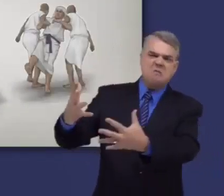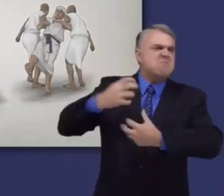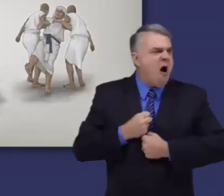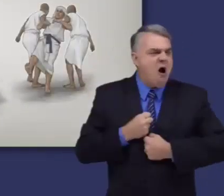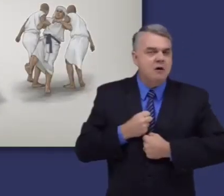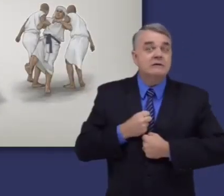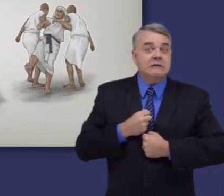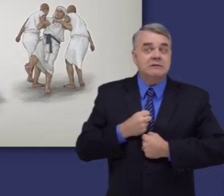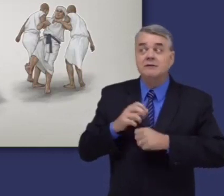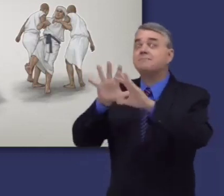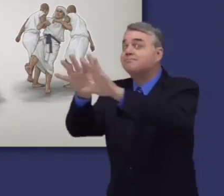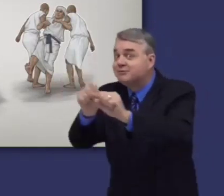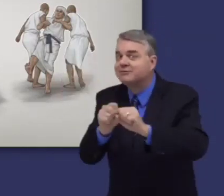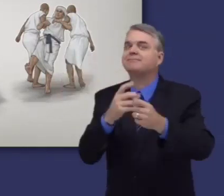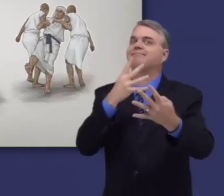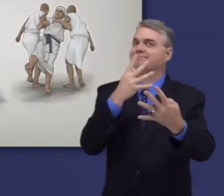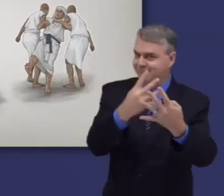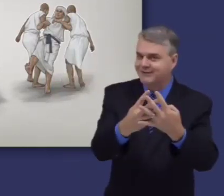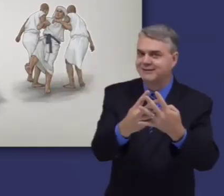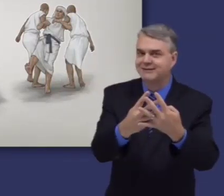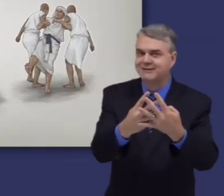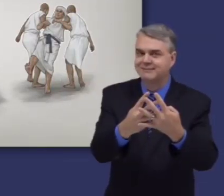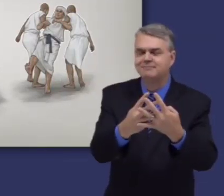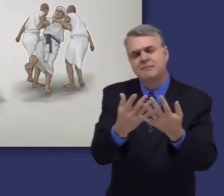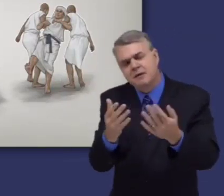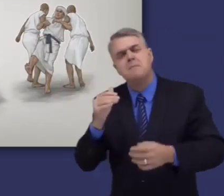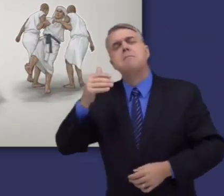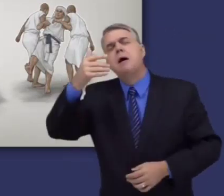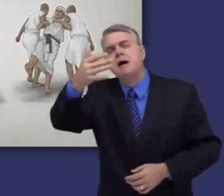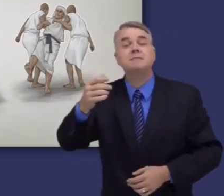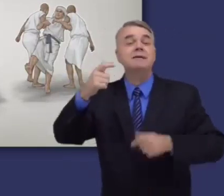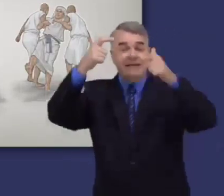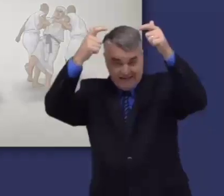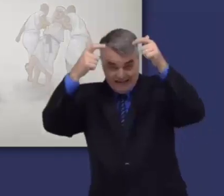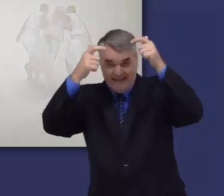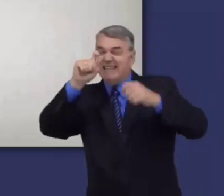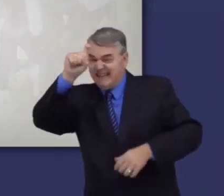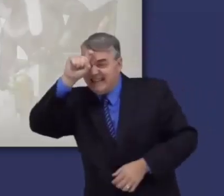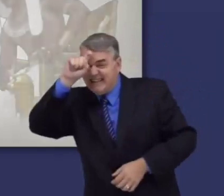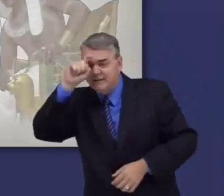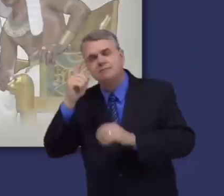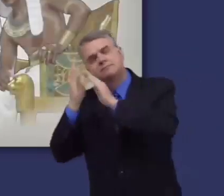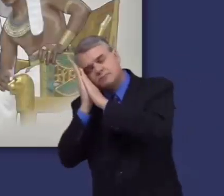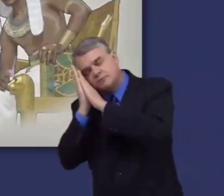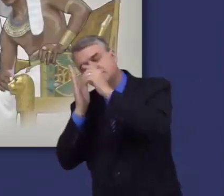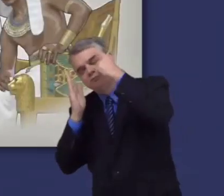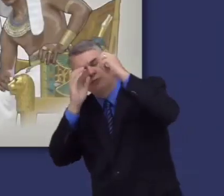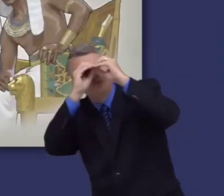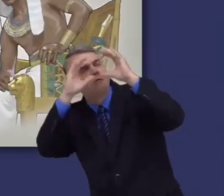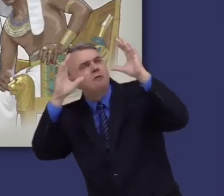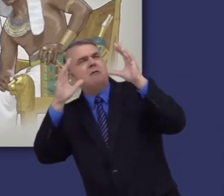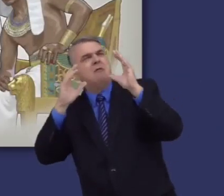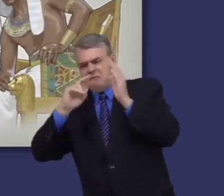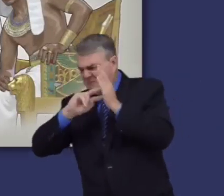violarla, y él acaba en prisión. Cuando José tiene 30 años y todavía está en la cárcel, le interpreta unos